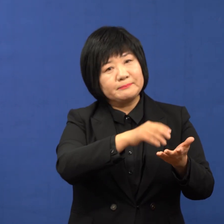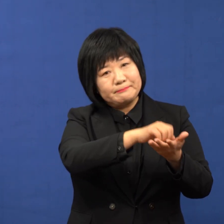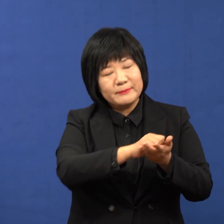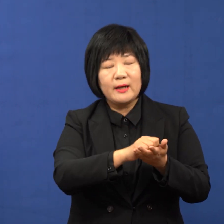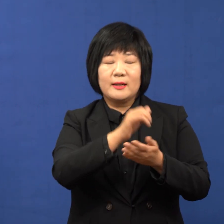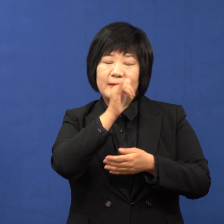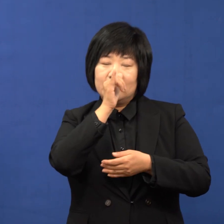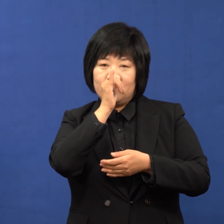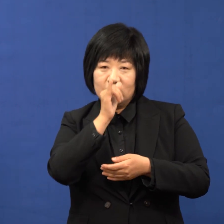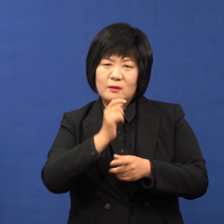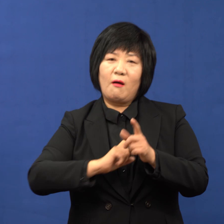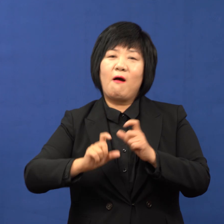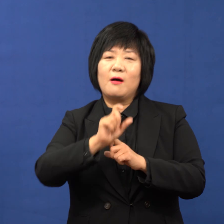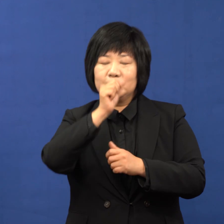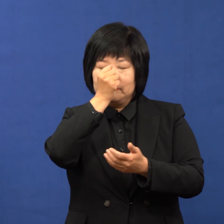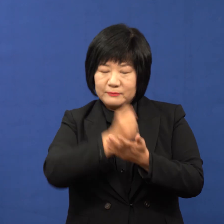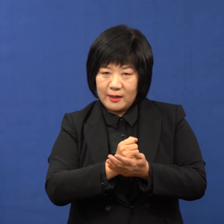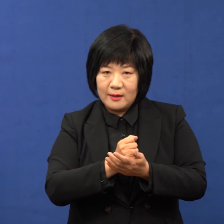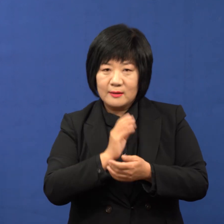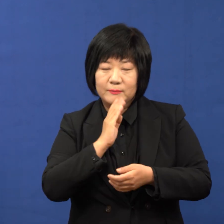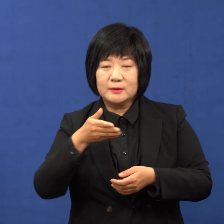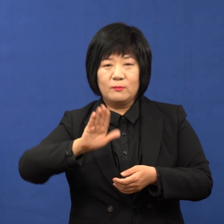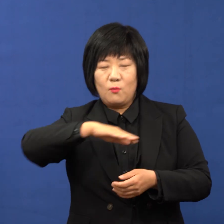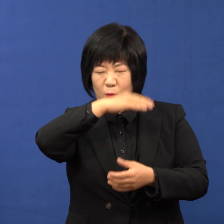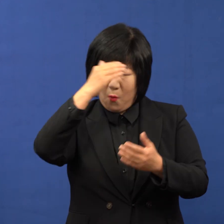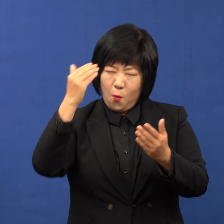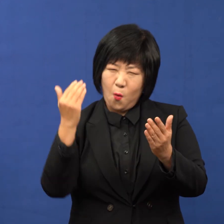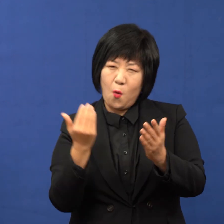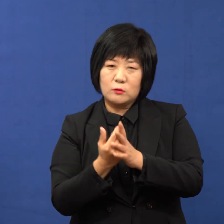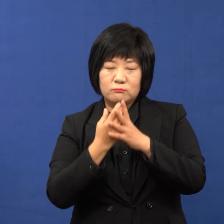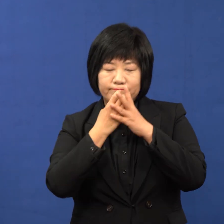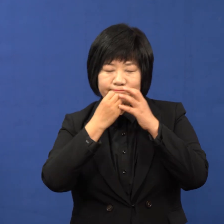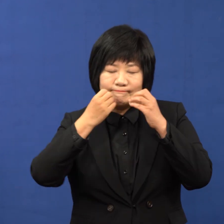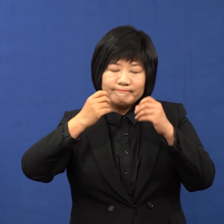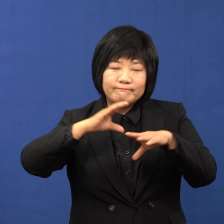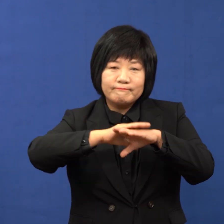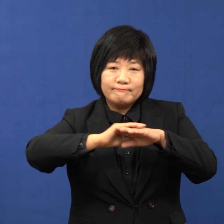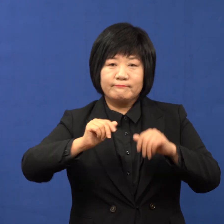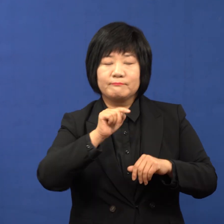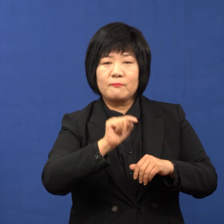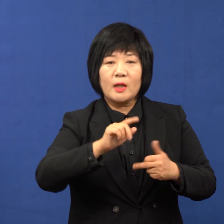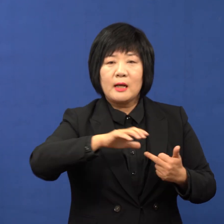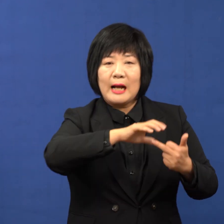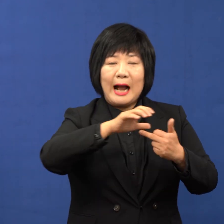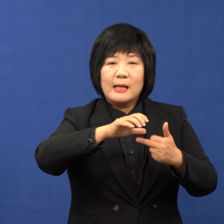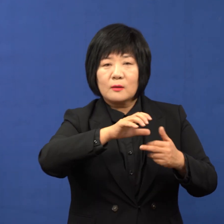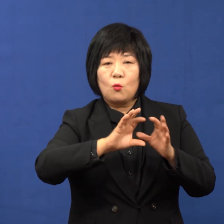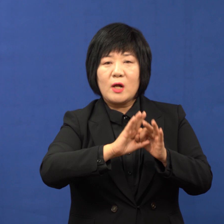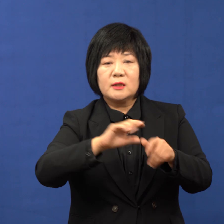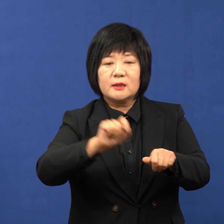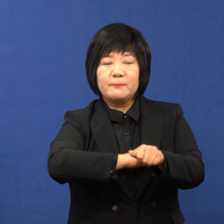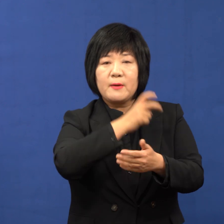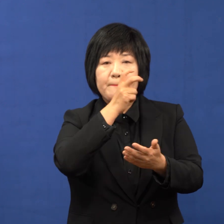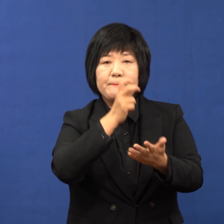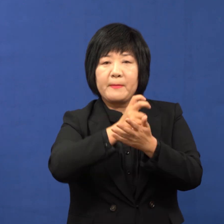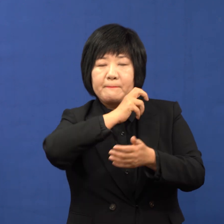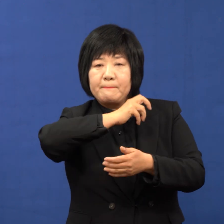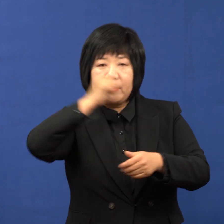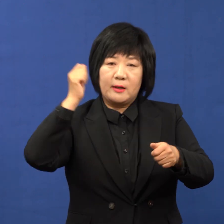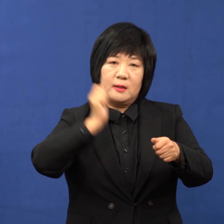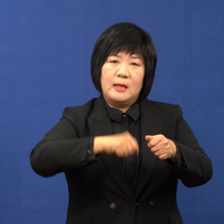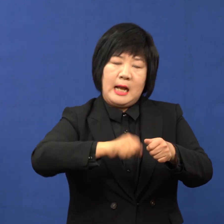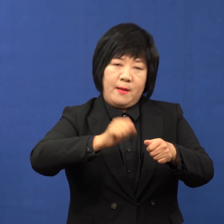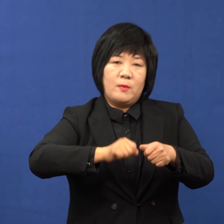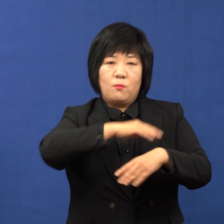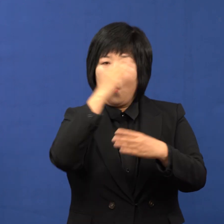저희들이 더할 노예 없이 바라지만 이 모든 것들의 해결점은 가덕도 관련돼서 특별법안이 통과가 되면 다